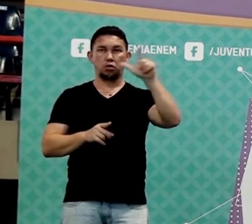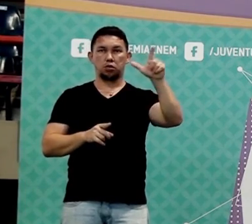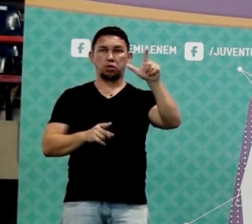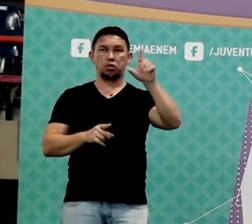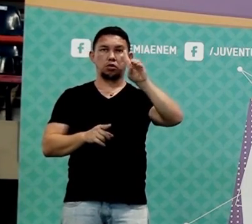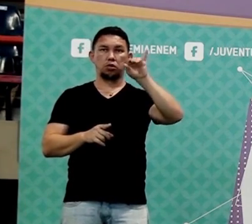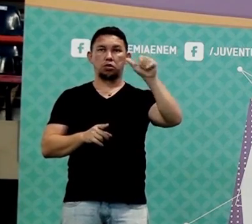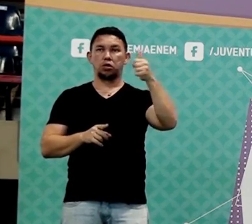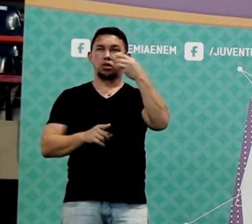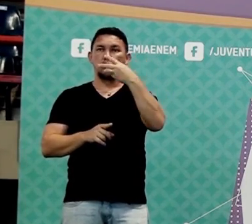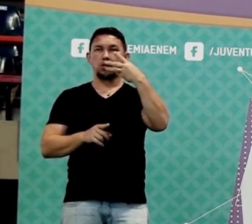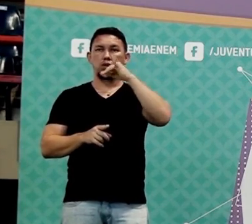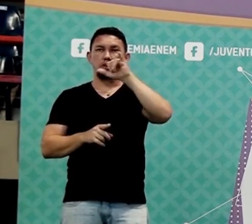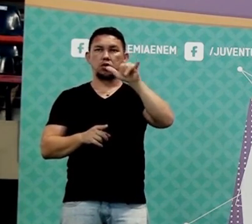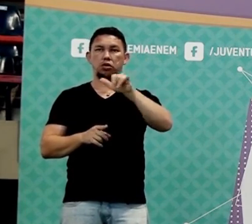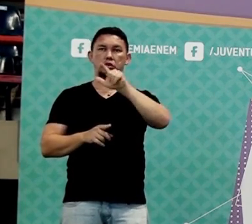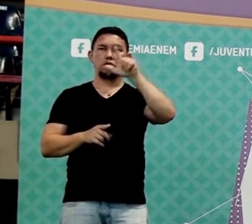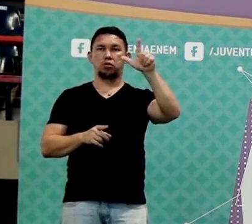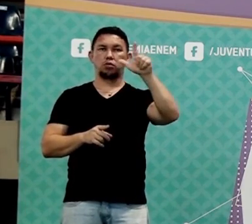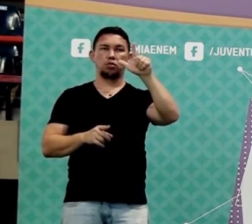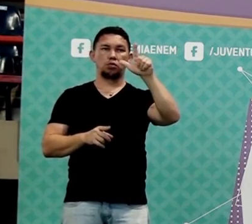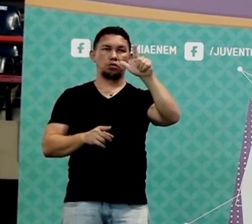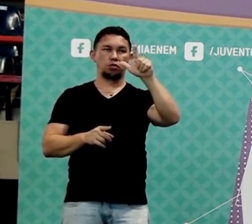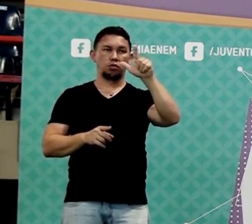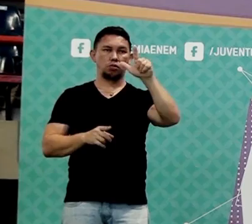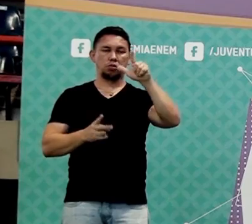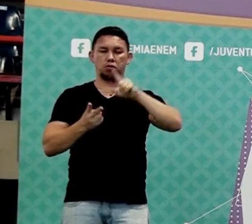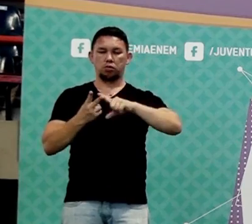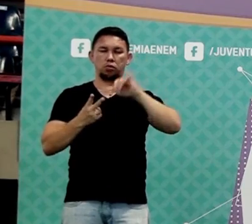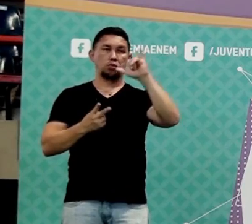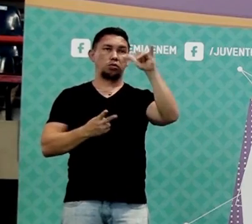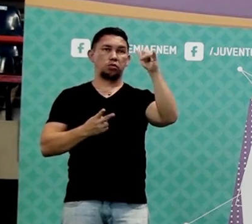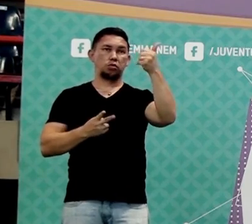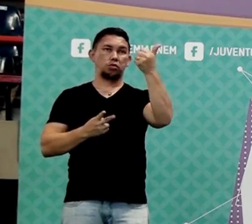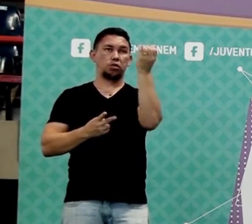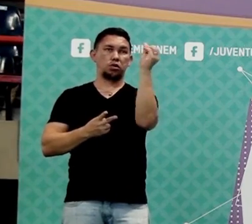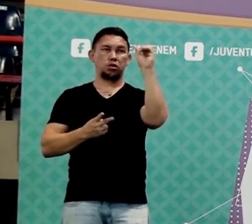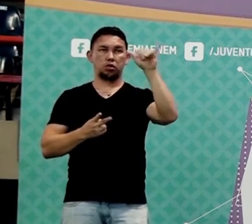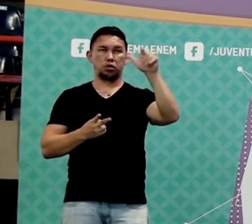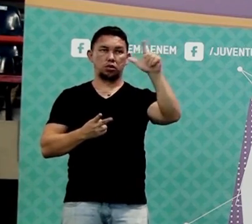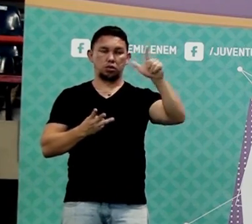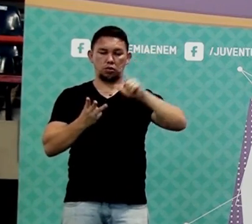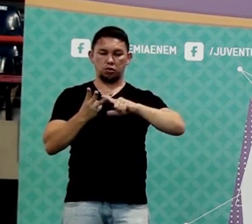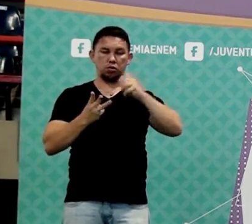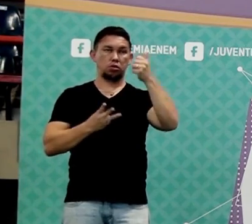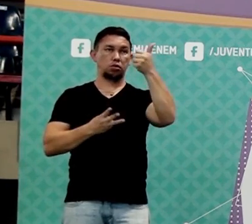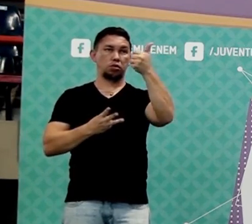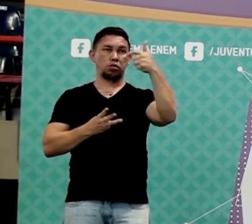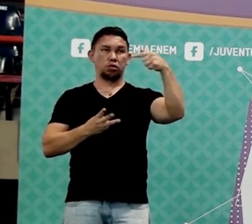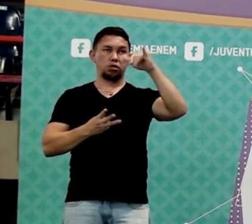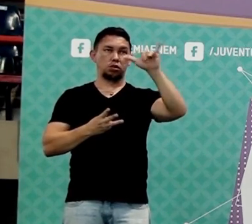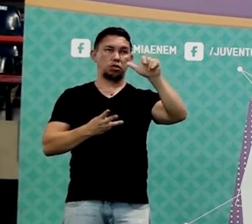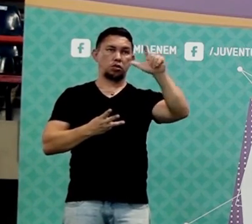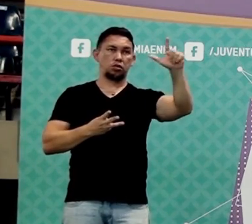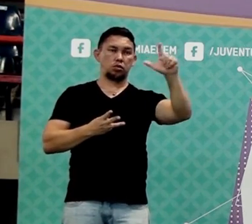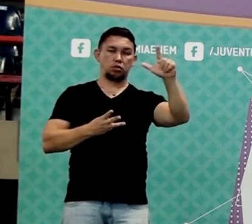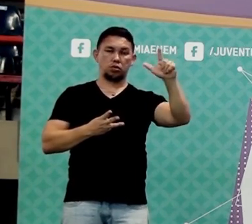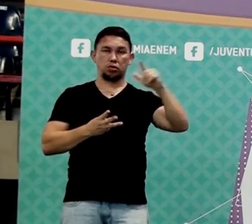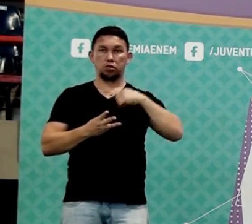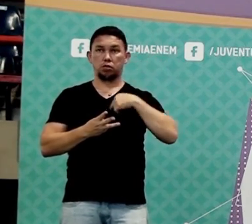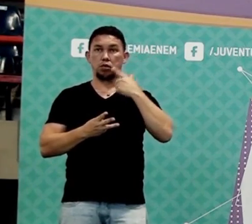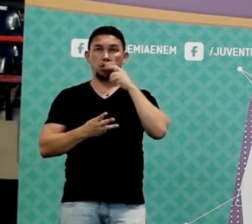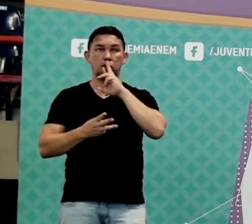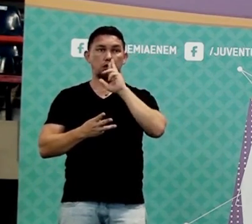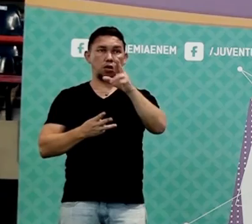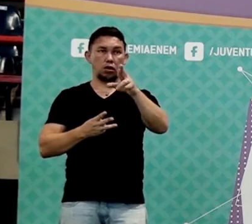3 de julho, né? 3 de julho, 16 de julho e 17 de julho. Temos essas três aulinhas. O resultado do